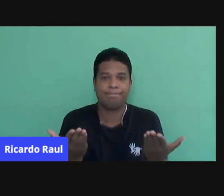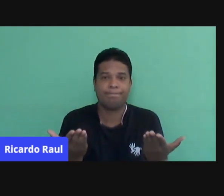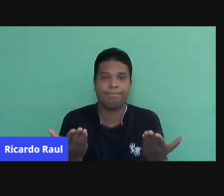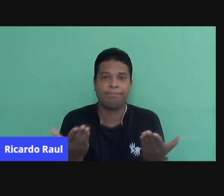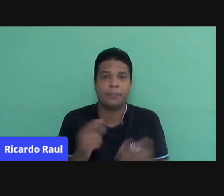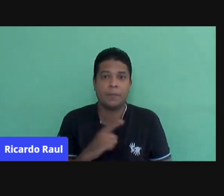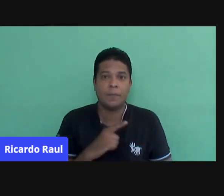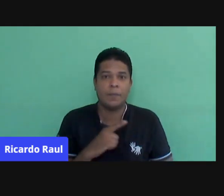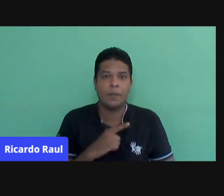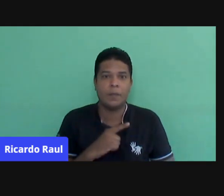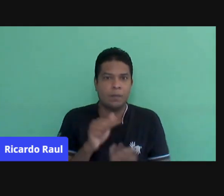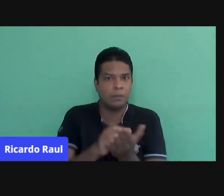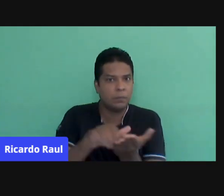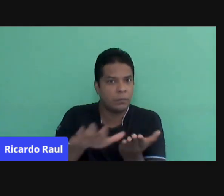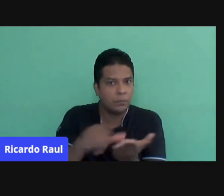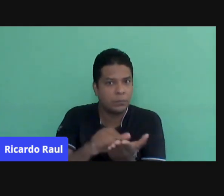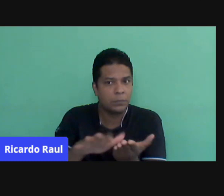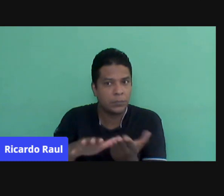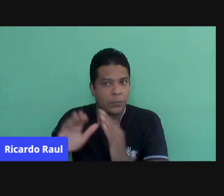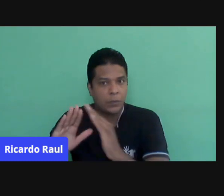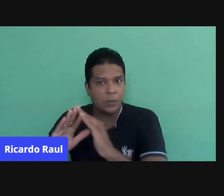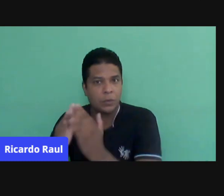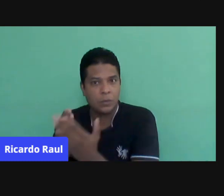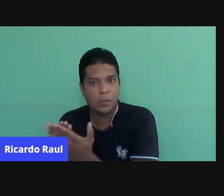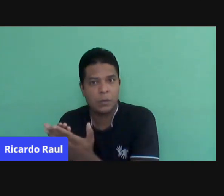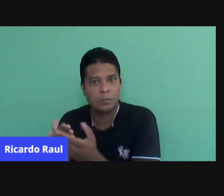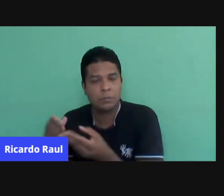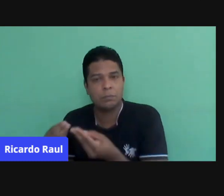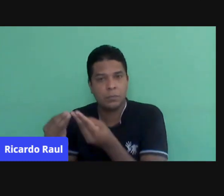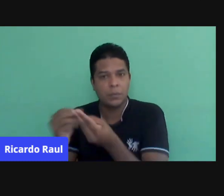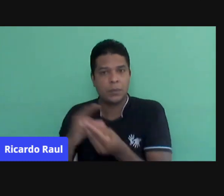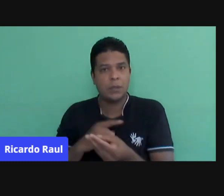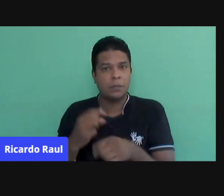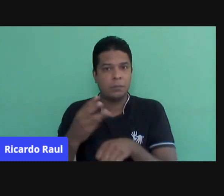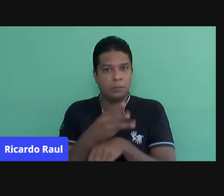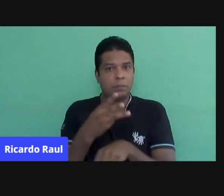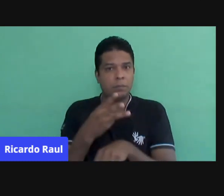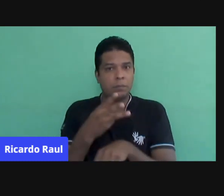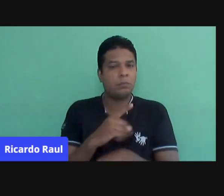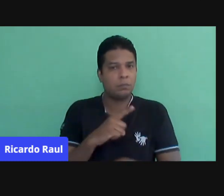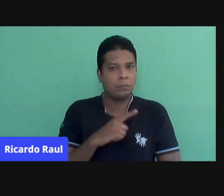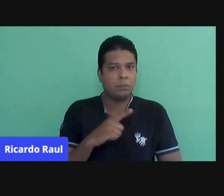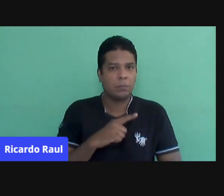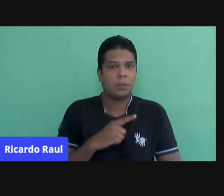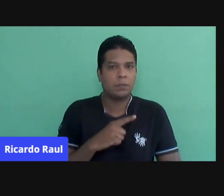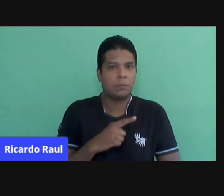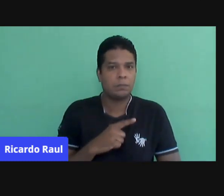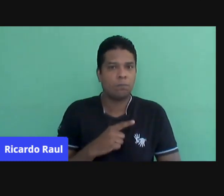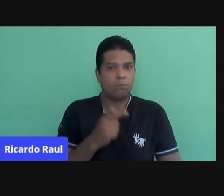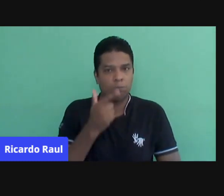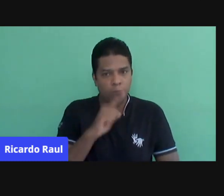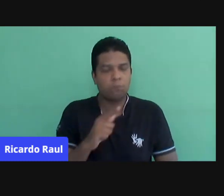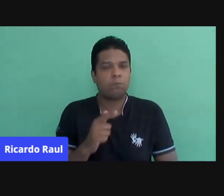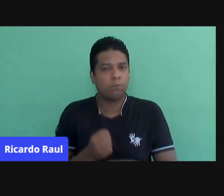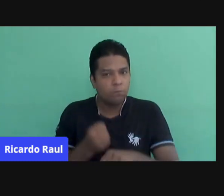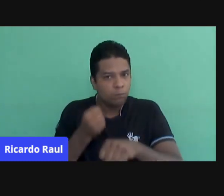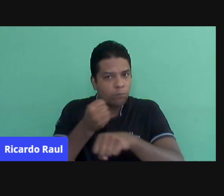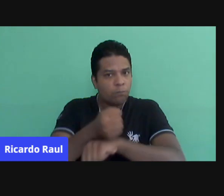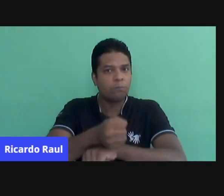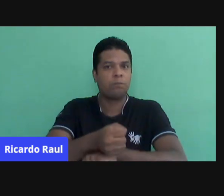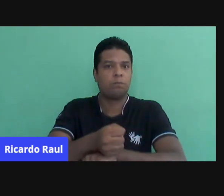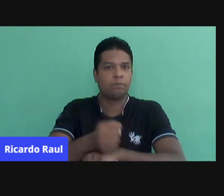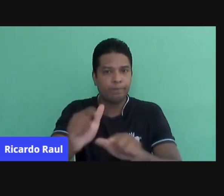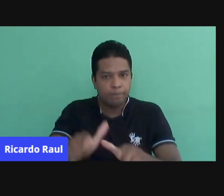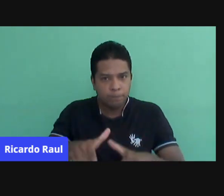Eu tenho material impresso que a rede está entregando? Tenho. Eu tenho WhatsApp? Tenho. Então, é com isso que eu vou para a luta, né?